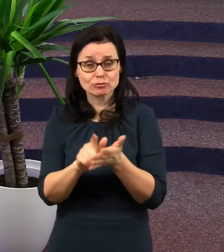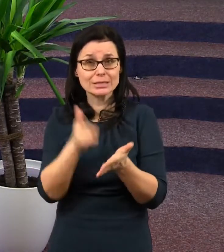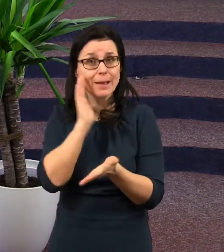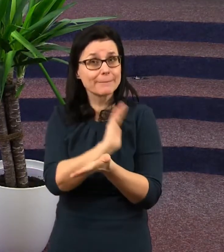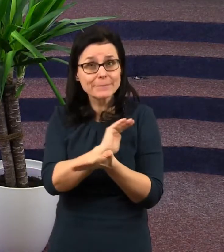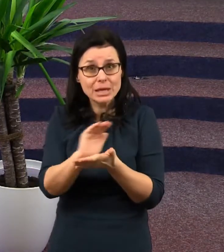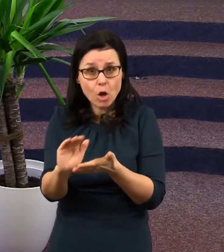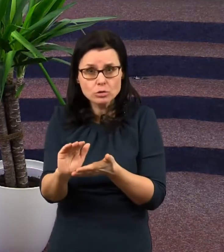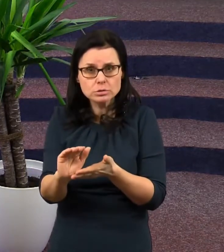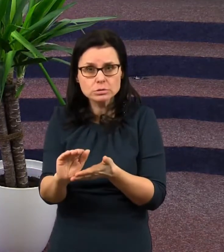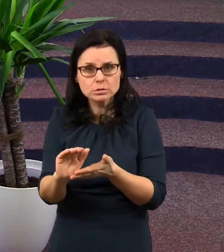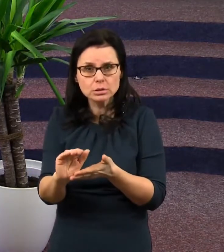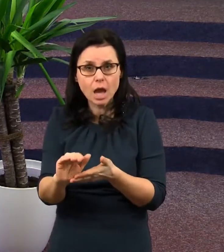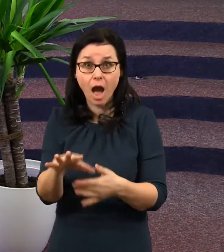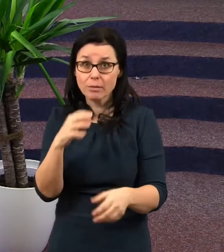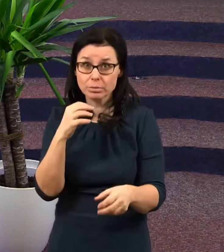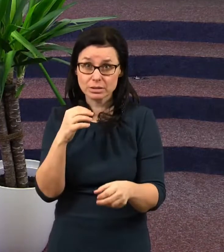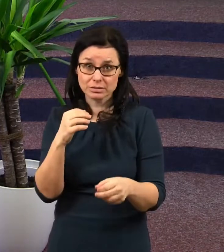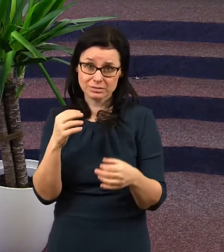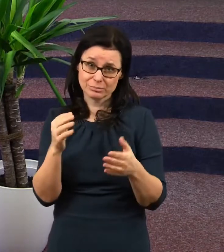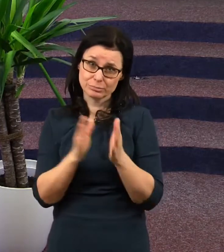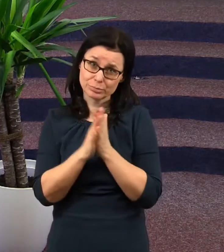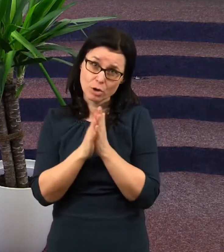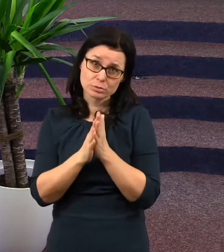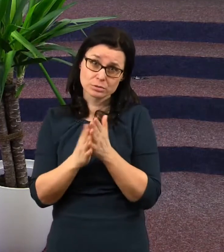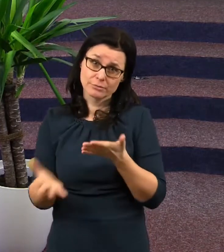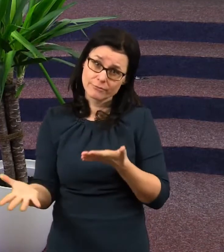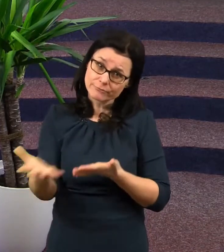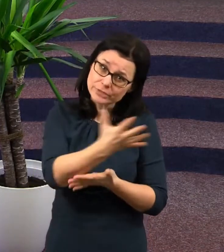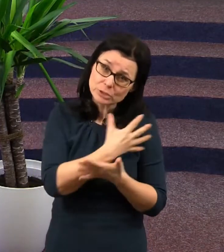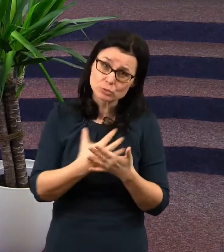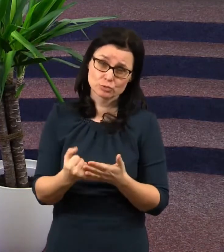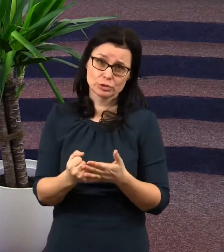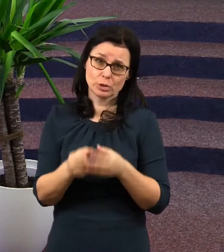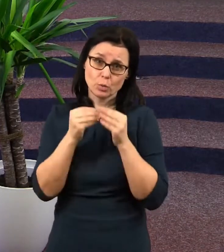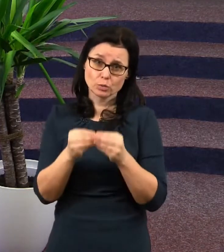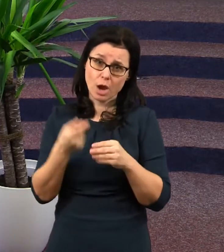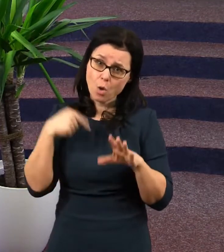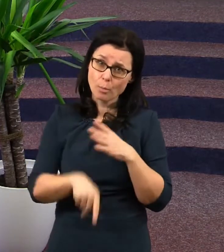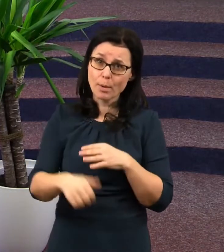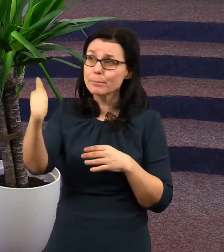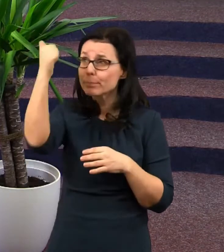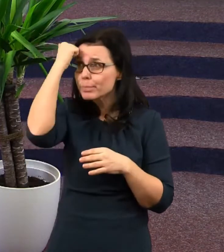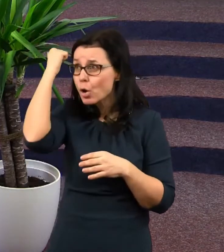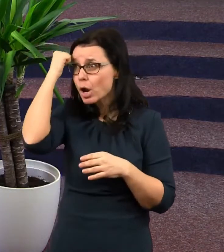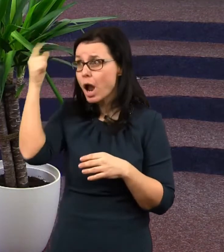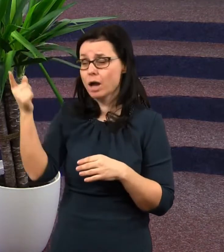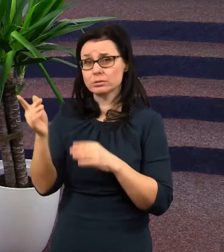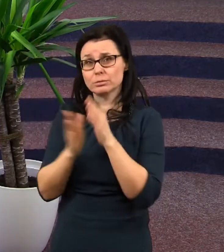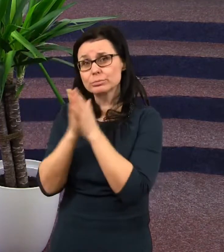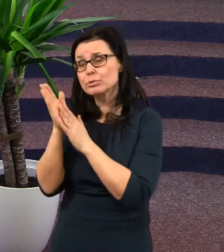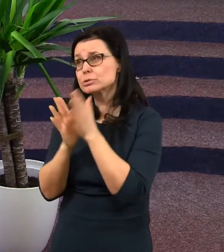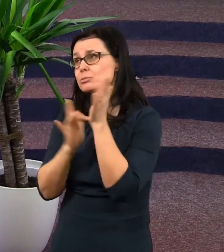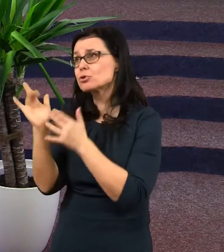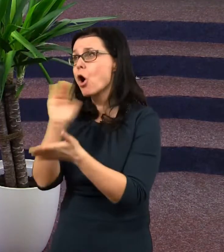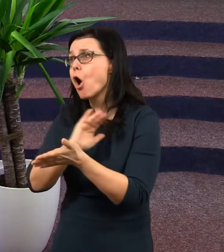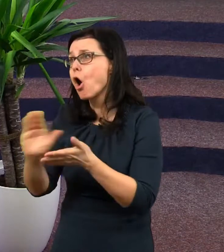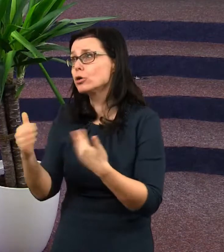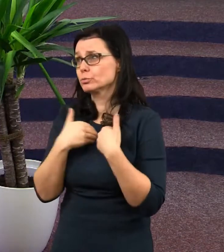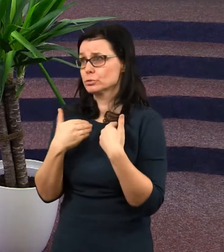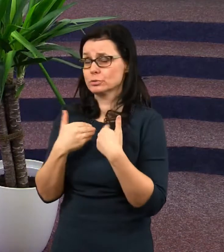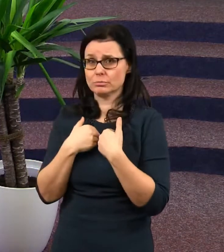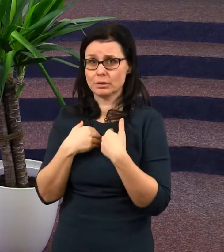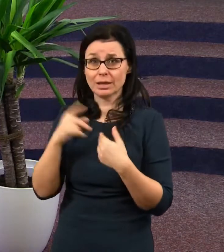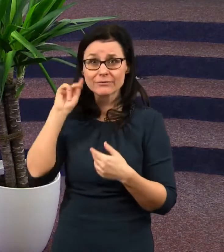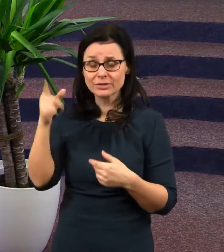nevyužili a neprosili Pána Boha opravdu v hlubokém pokání. Pane Ježíši, odpusti mi. Ty víš, že já si